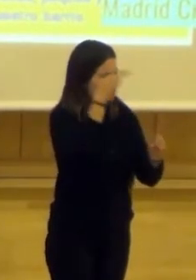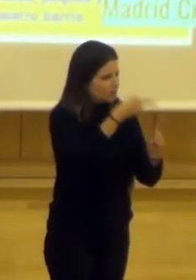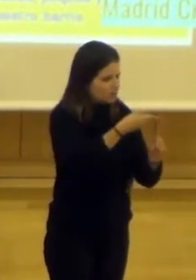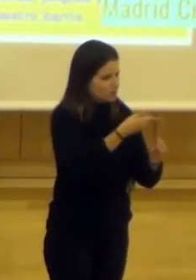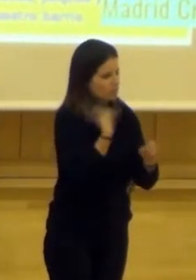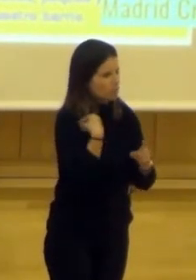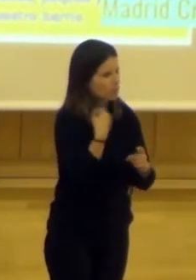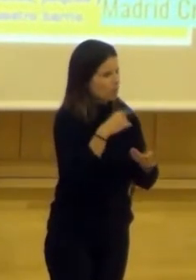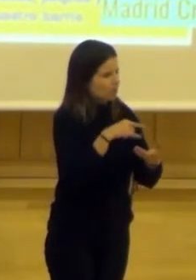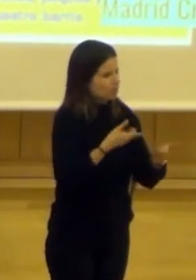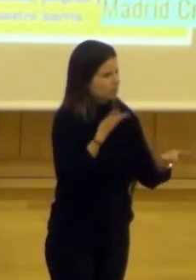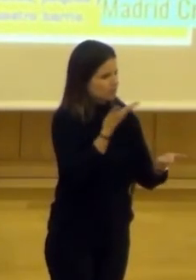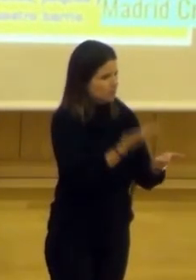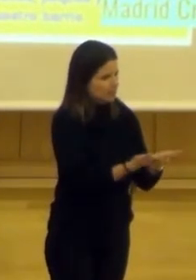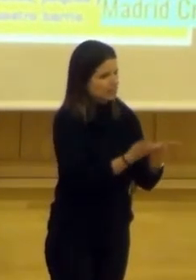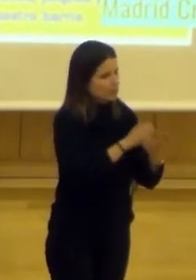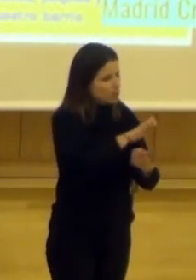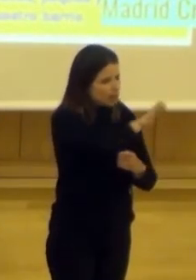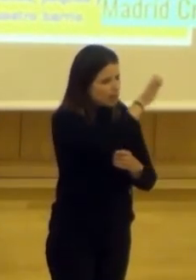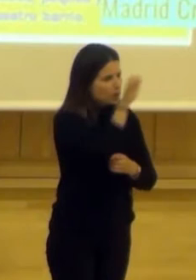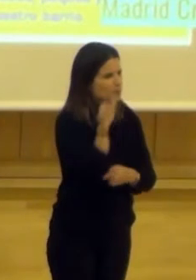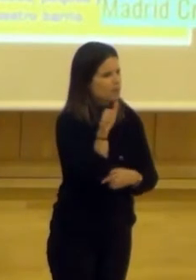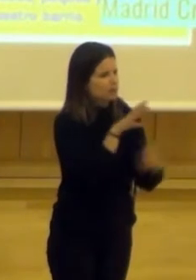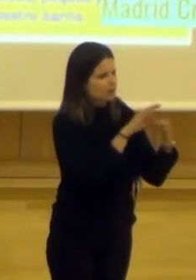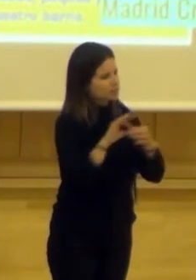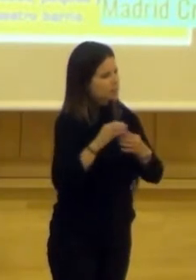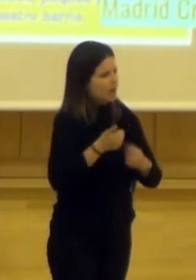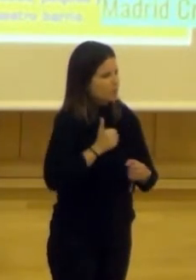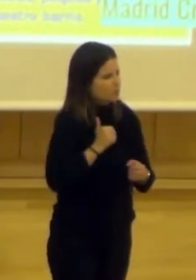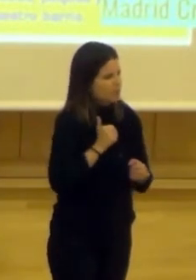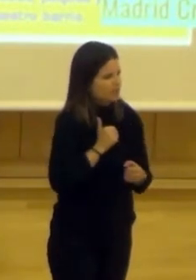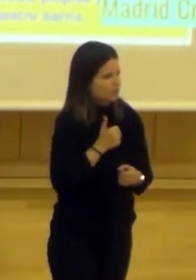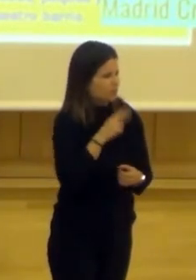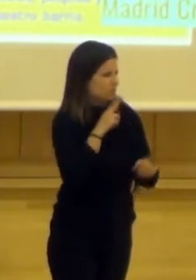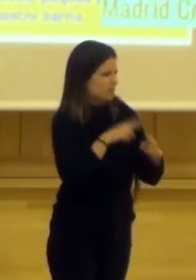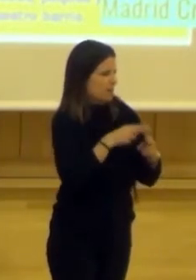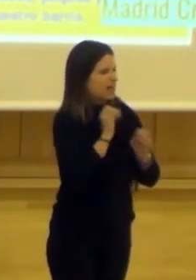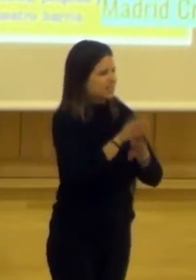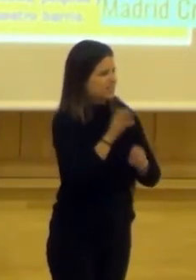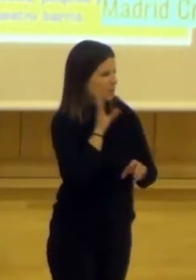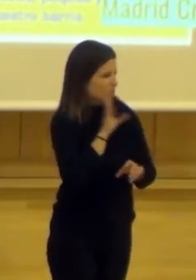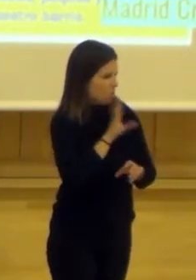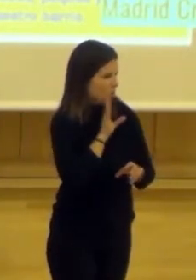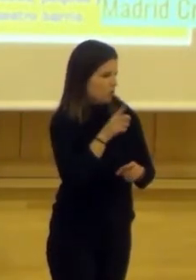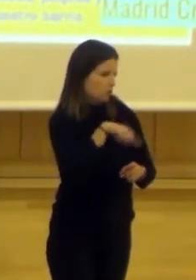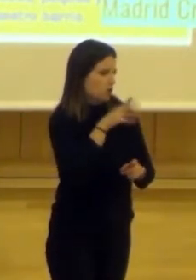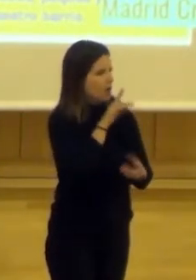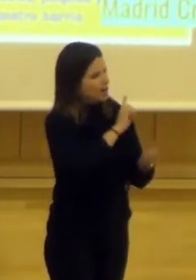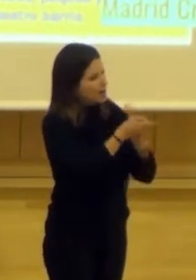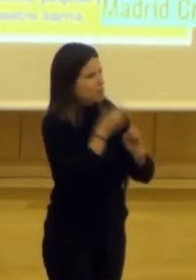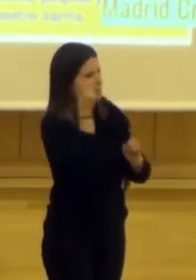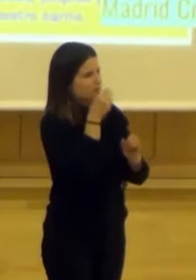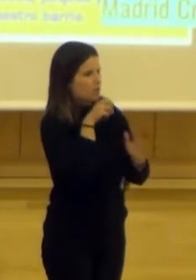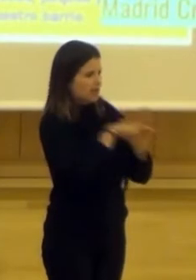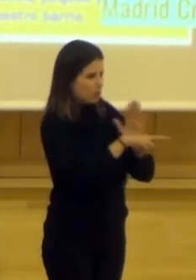se ha planteado España a nivel europeo que tiene que ver con el aprovechamiento de lo que se considera residuo y pasar a pensarlos en recursos, digamos,